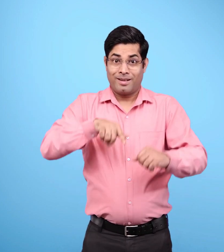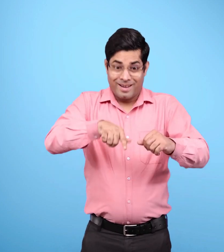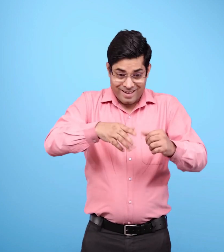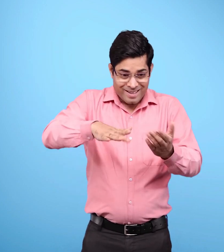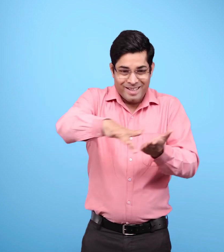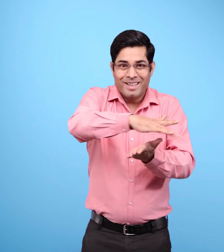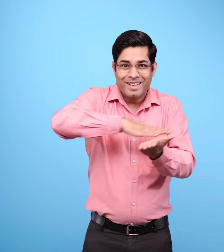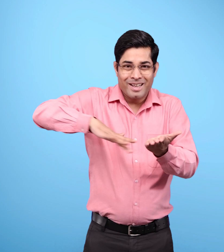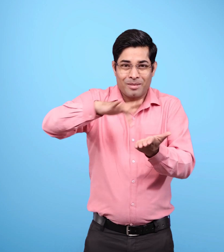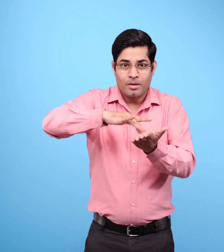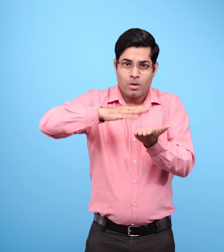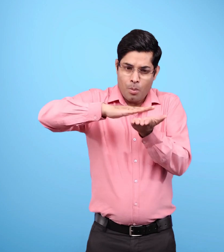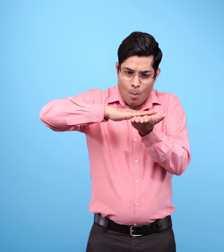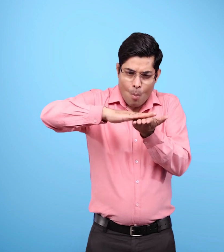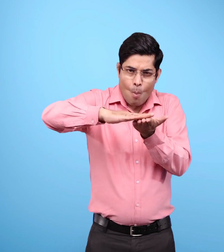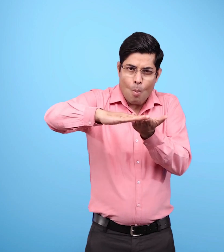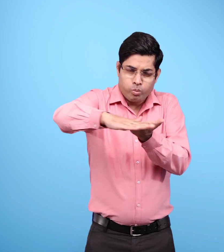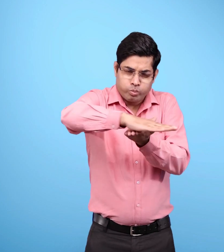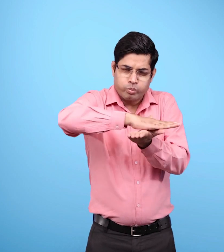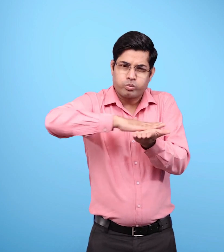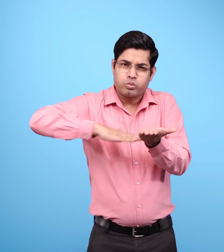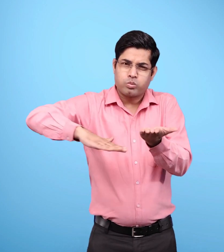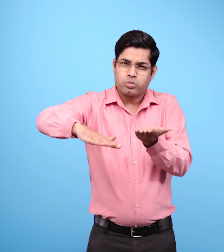मैदान पर साफ एवं समतल स्थान को चुने